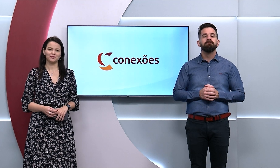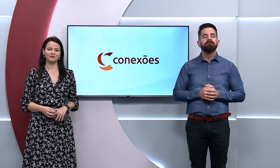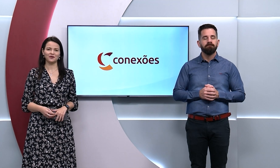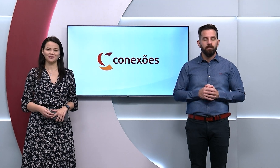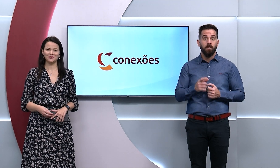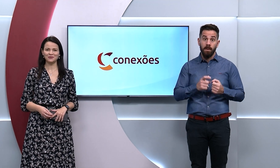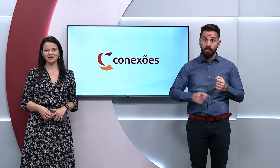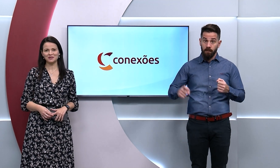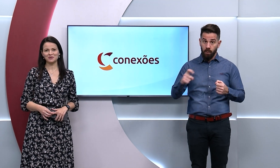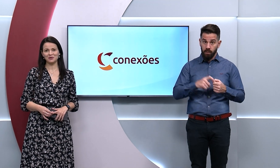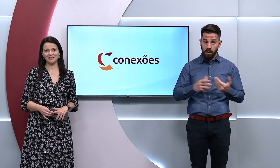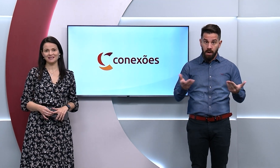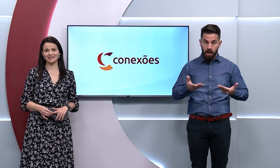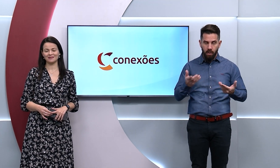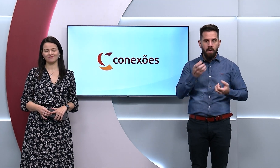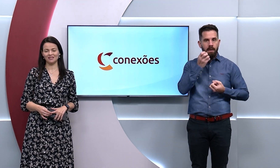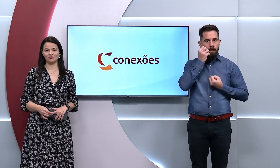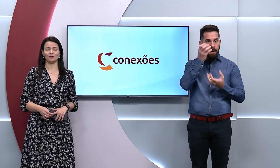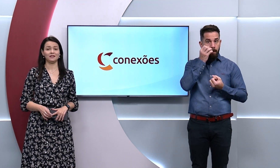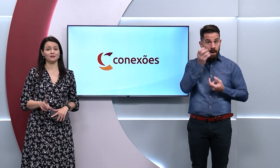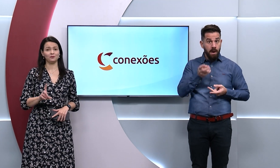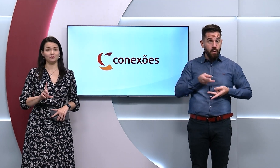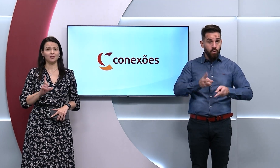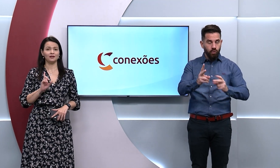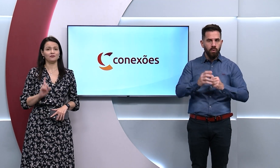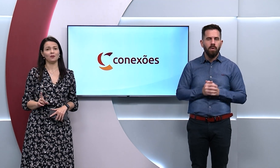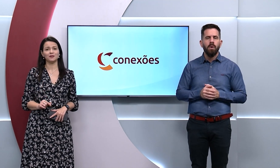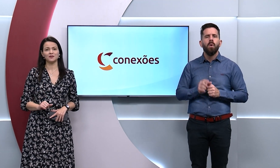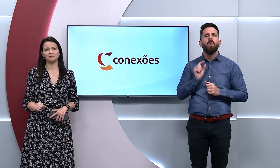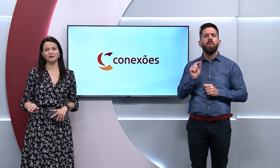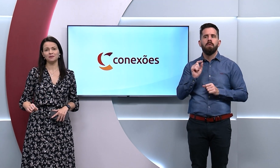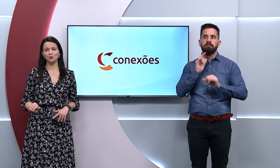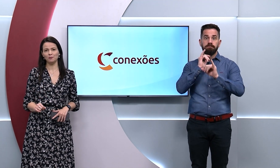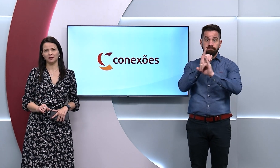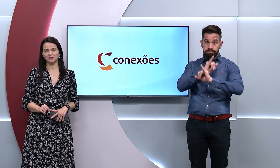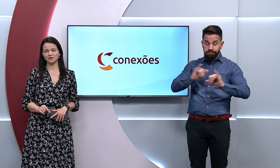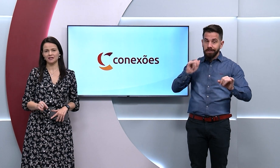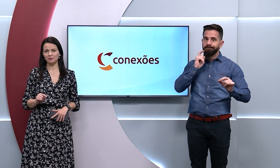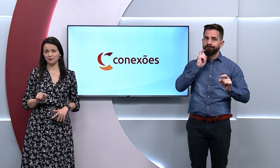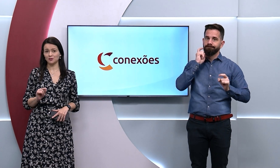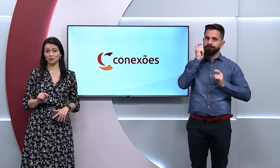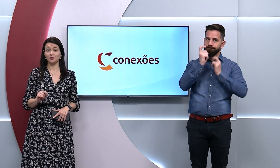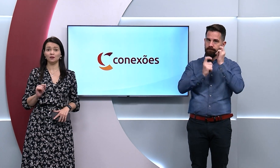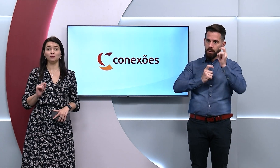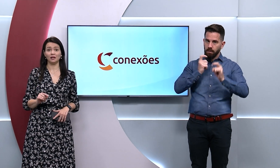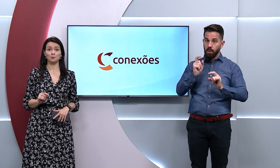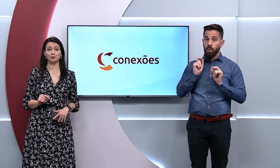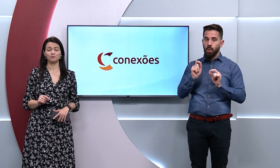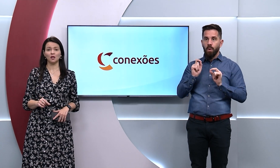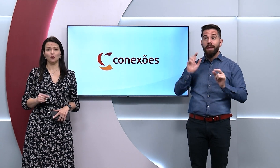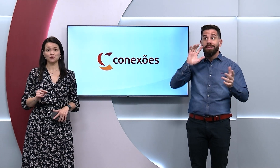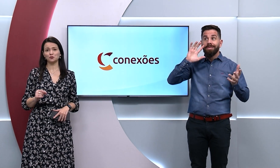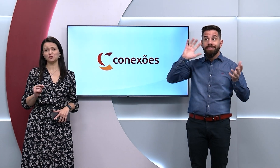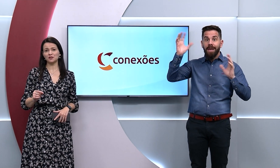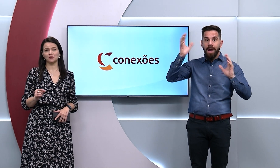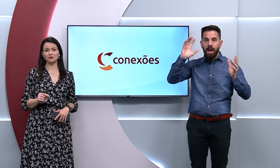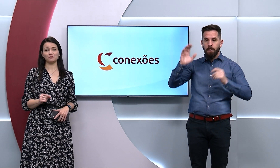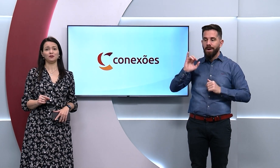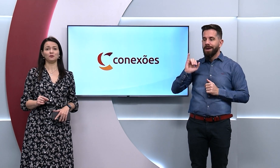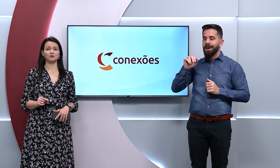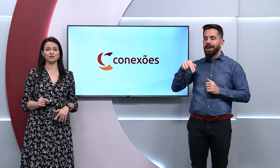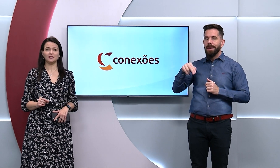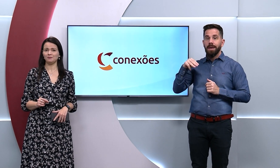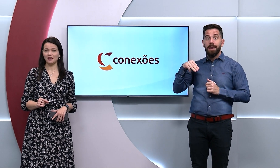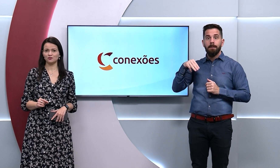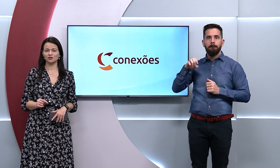Estamos de volta com Conexões. E a gente começa com informações bem preocupantes. E a primeira é sobre o tempo. O Instituto Nacional